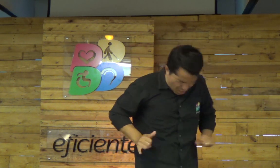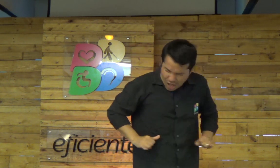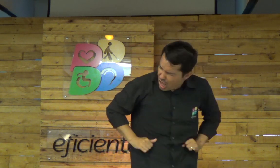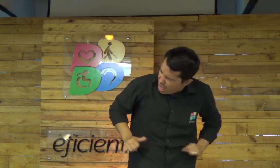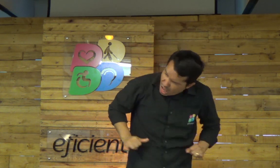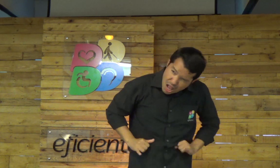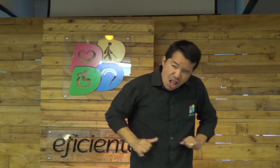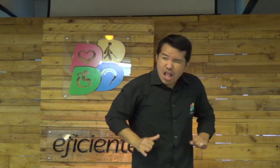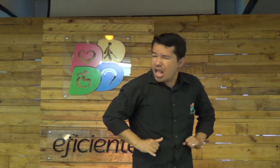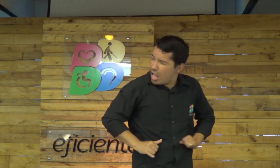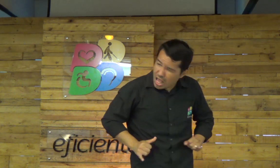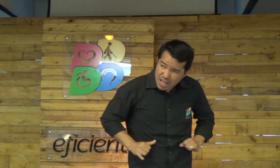esse sofrimento,